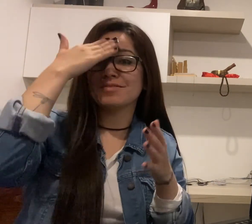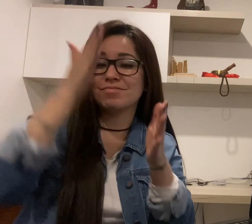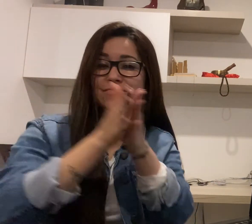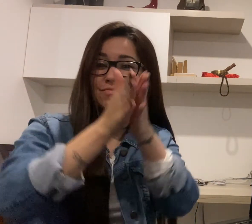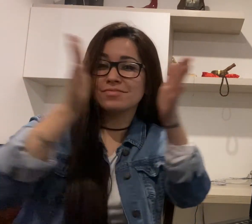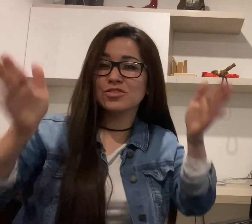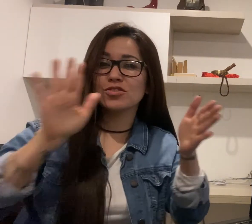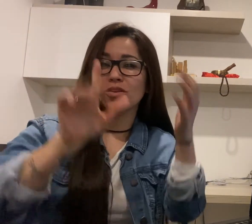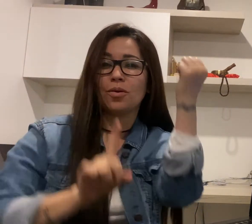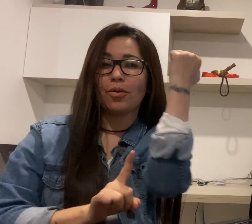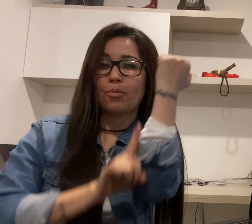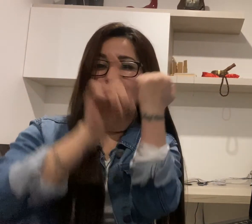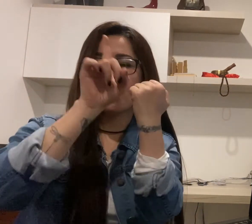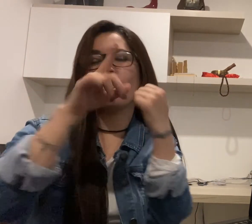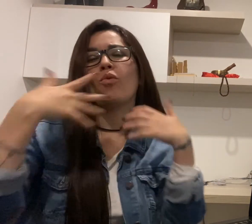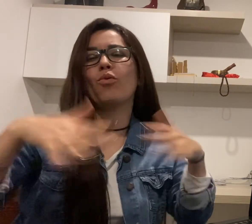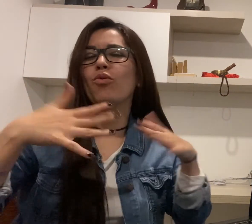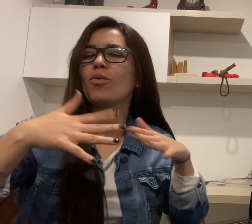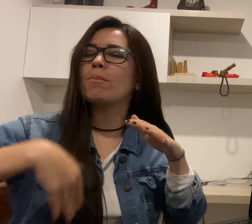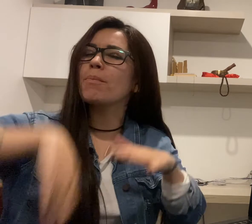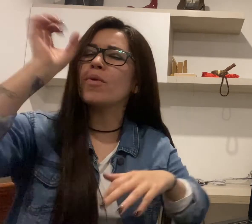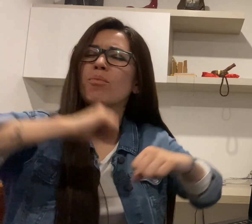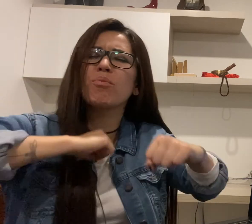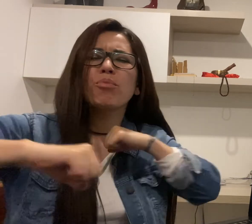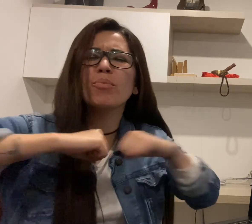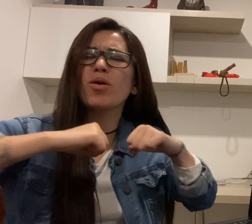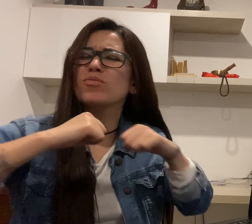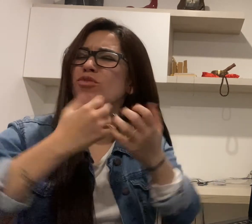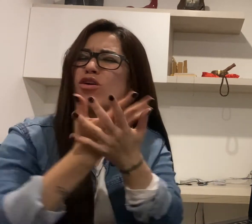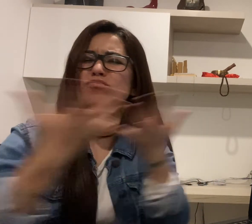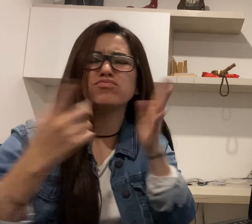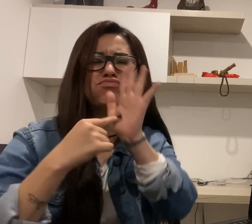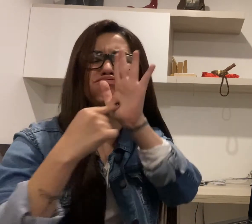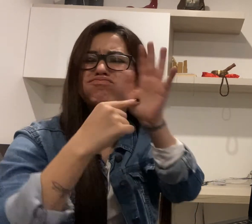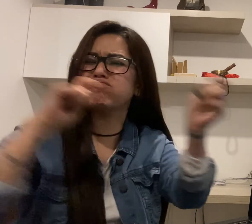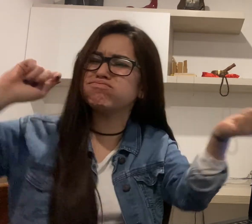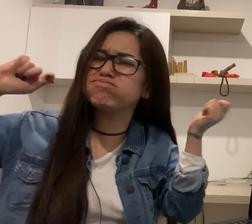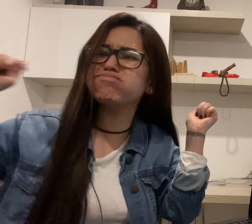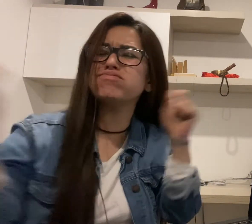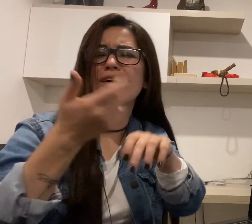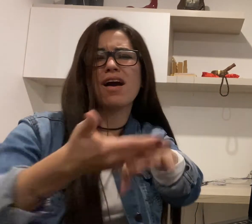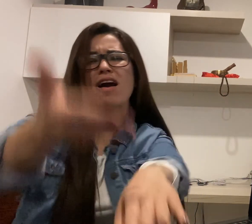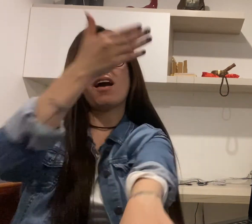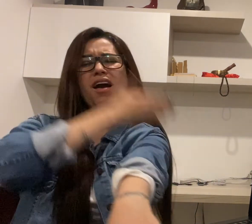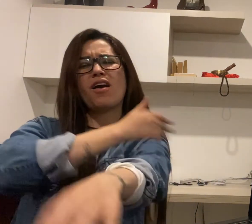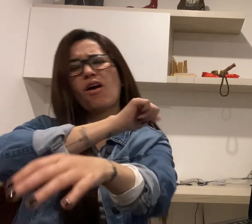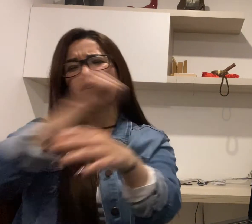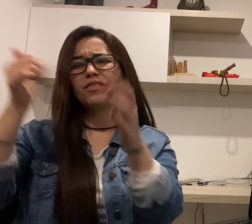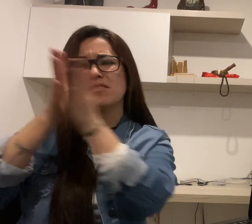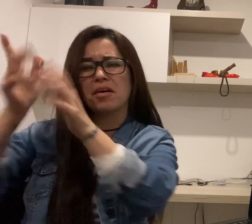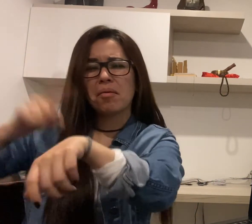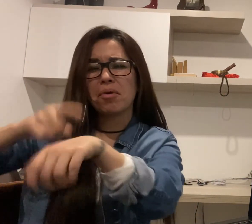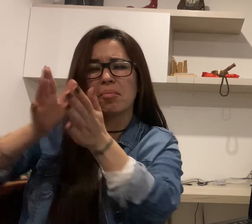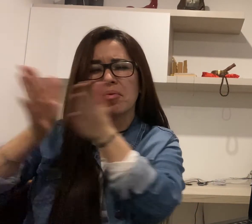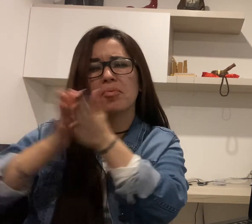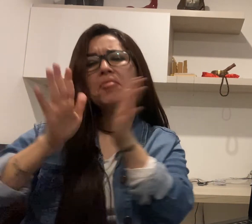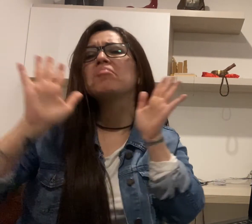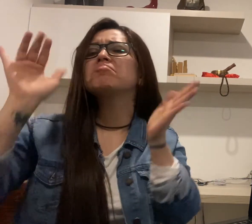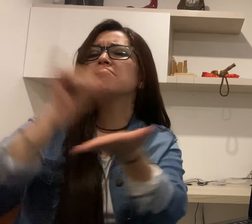representar lo que queremos decir, y poder identificarnos con nuestras propias formas de manifestar